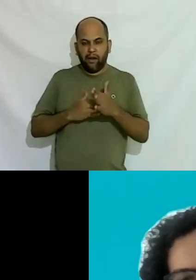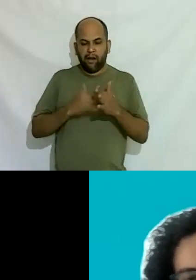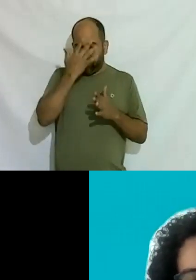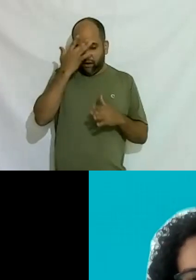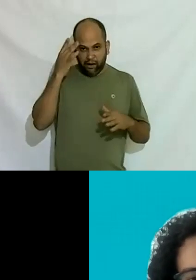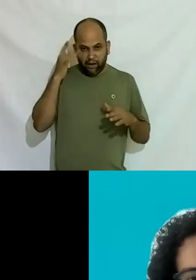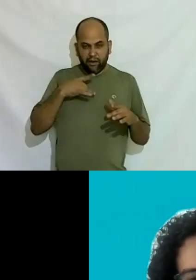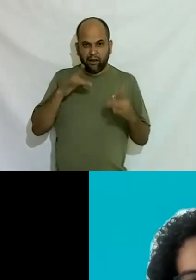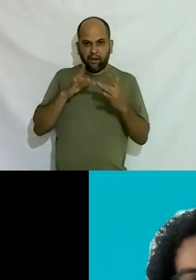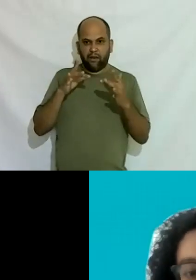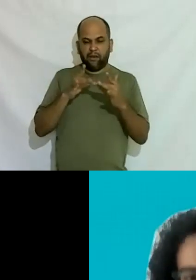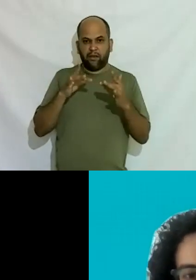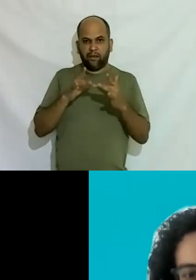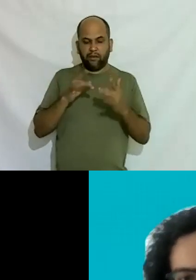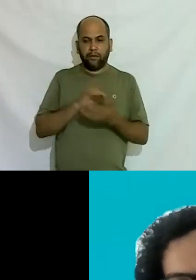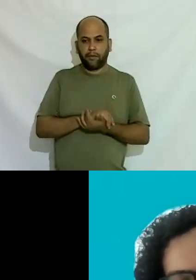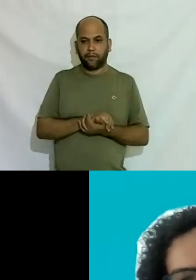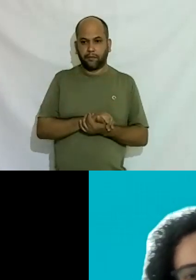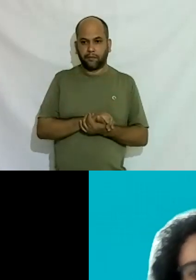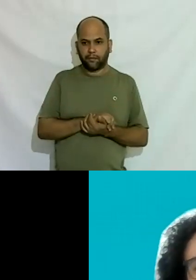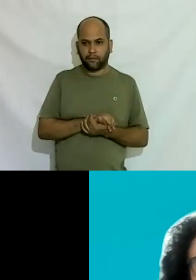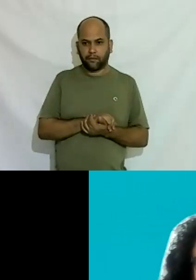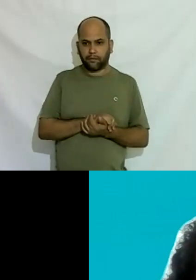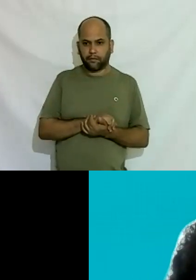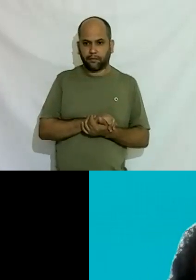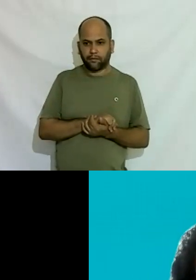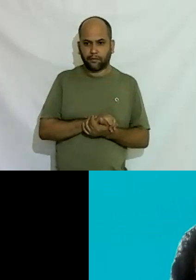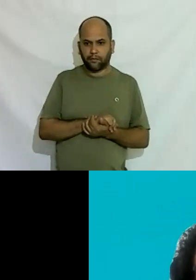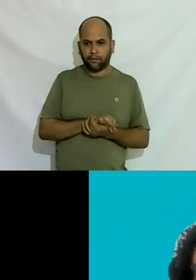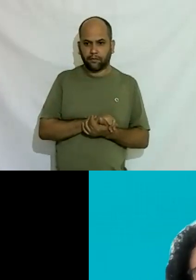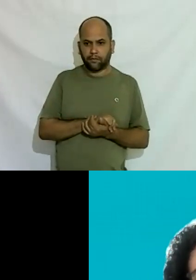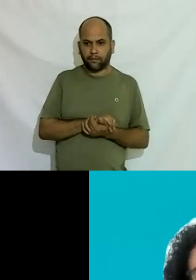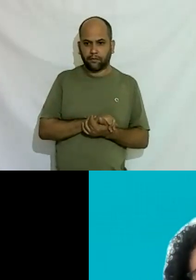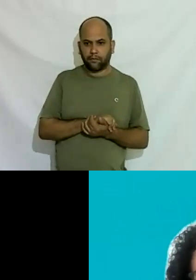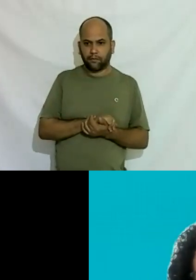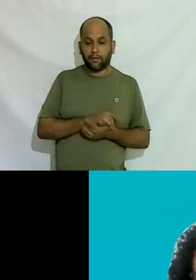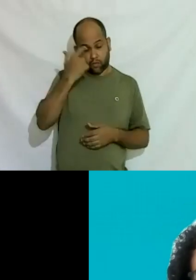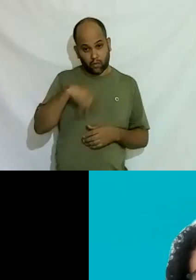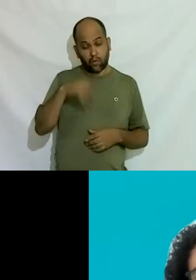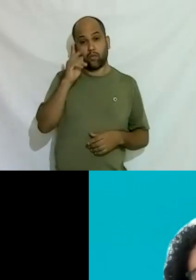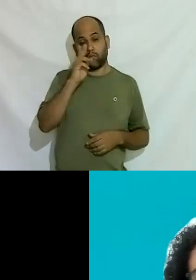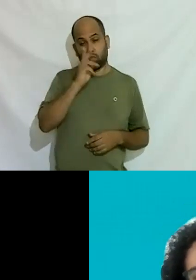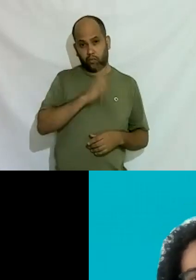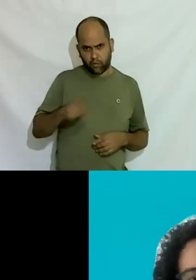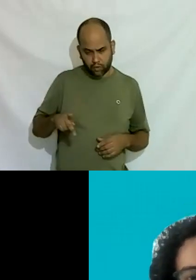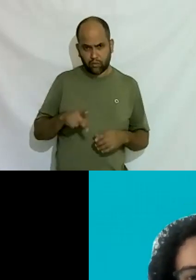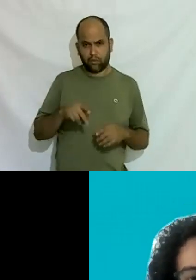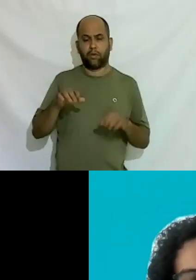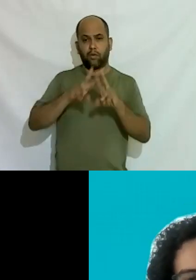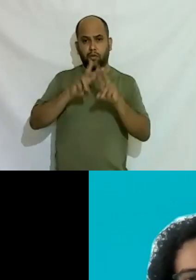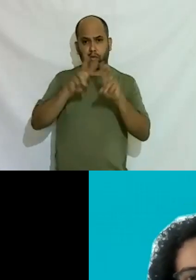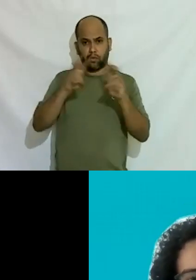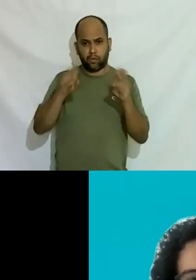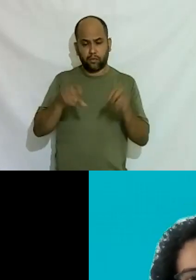essa formação eu sou educadora em sexualidade eu sou eu dou